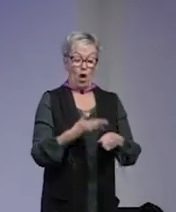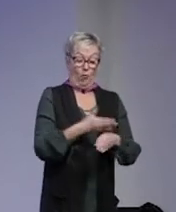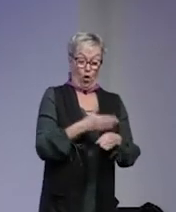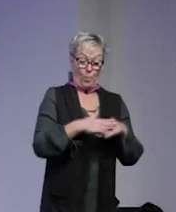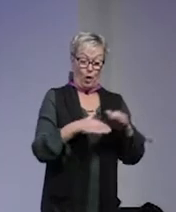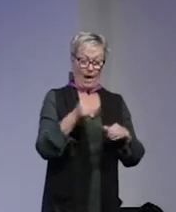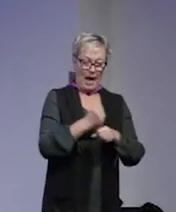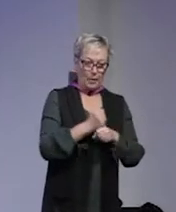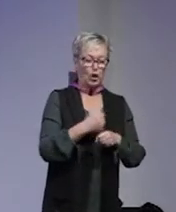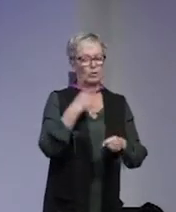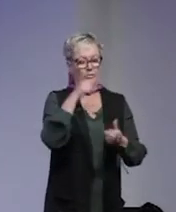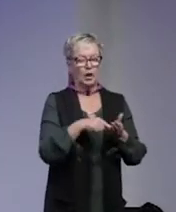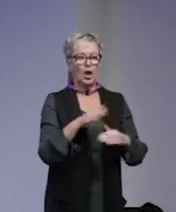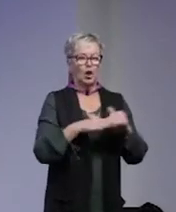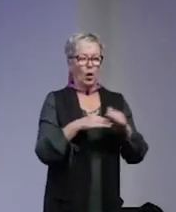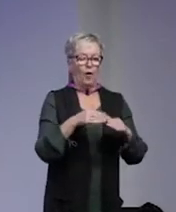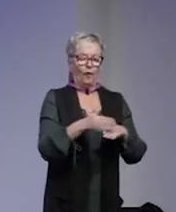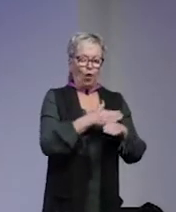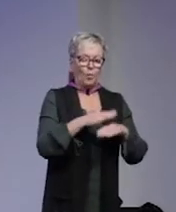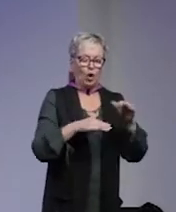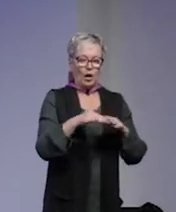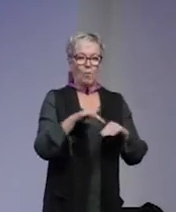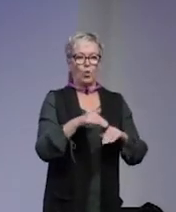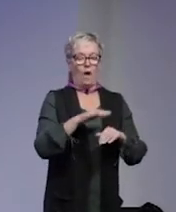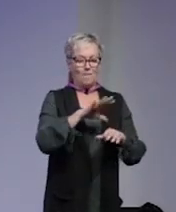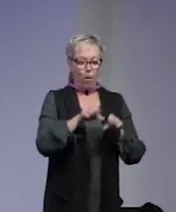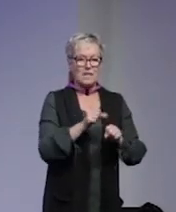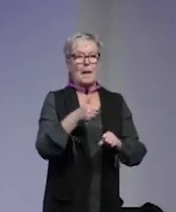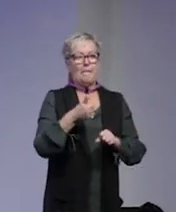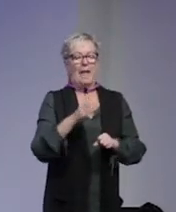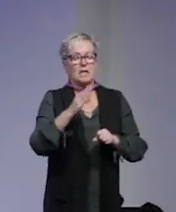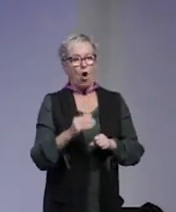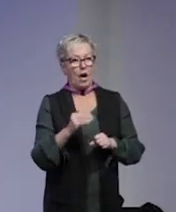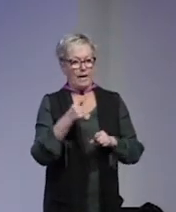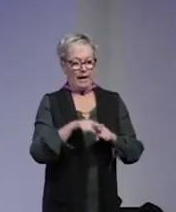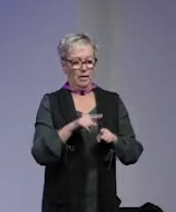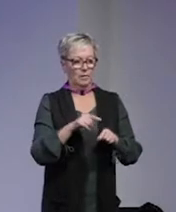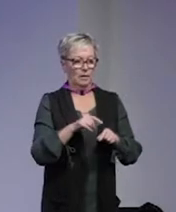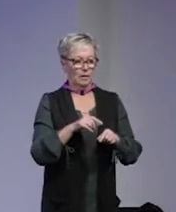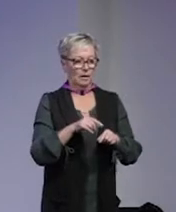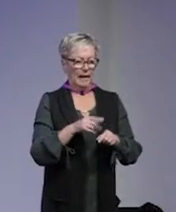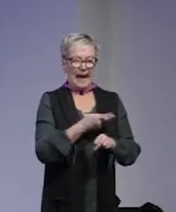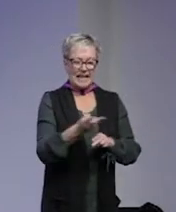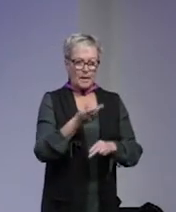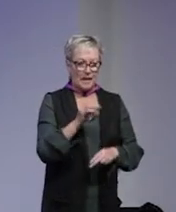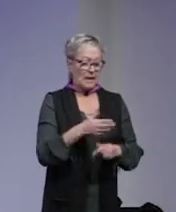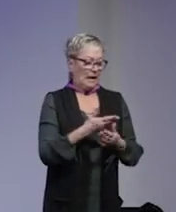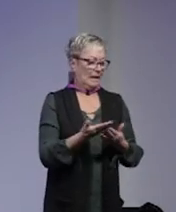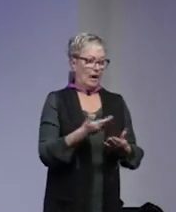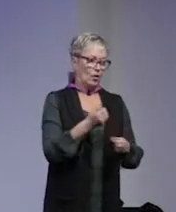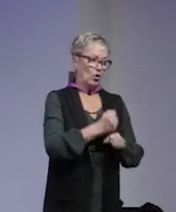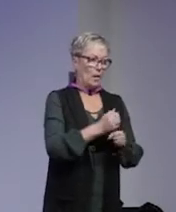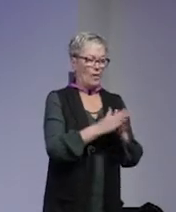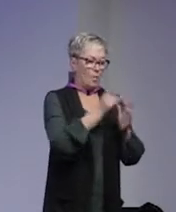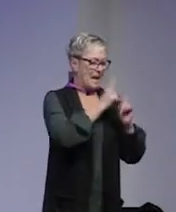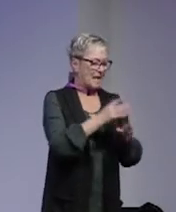arbete då gör vi det förebyggande arbetet mot våldsbejakande extremism. Inte för att till exempel arbeta för